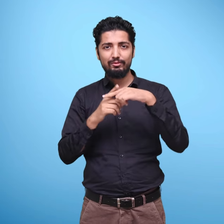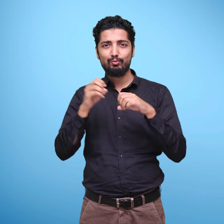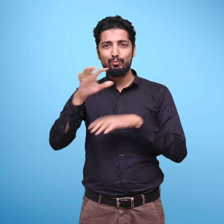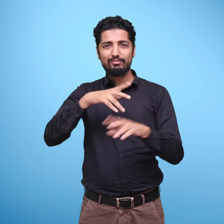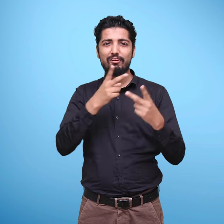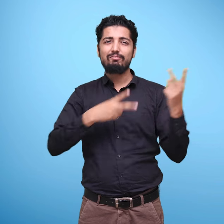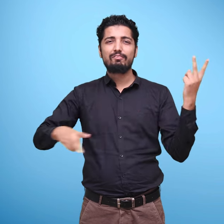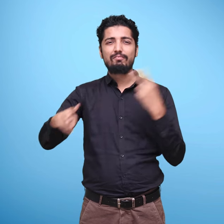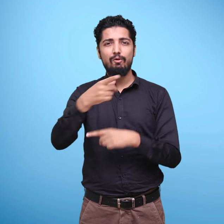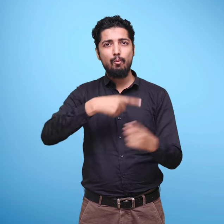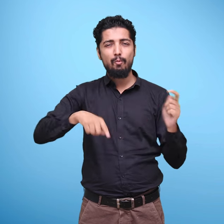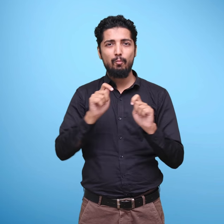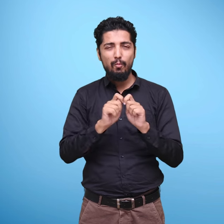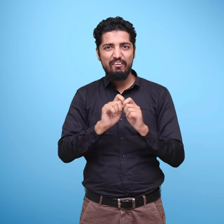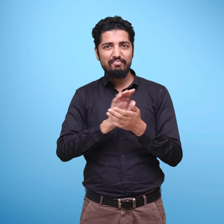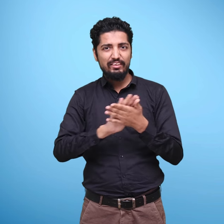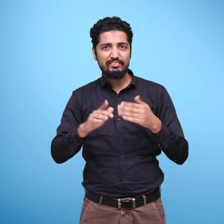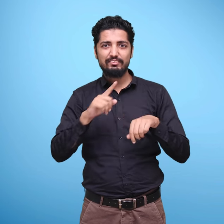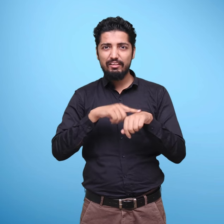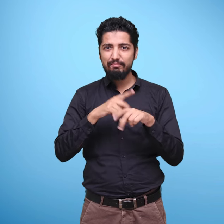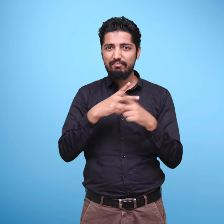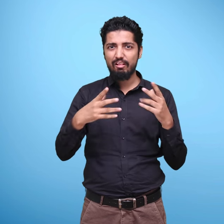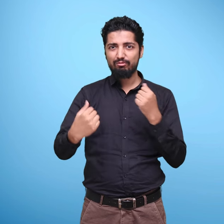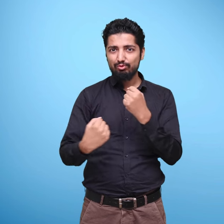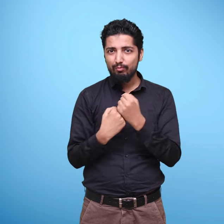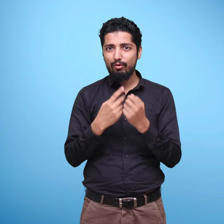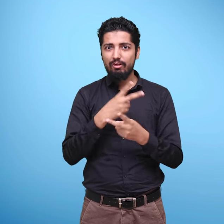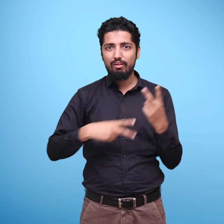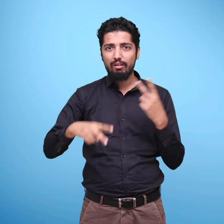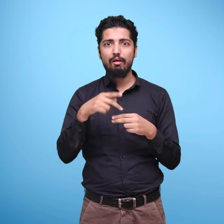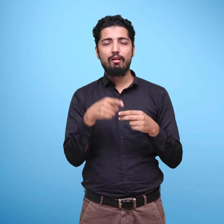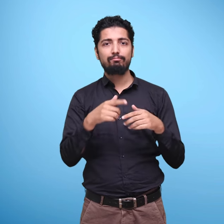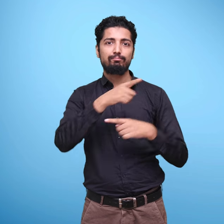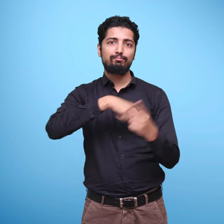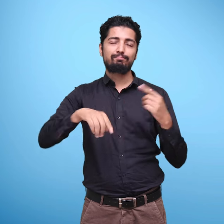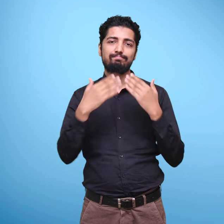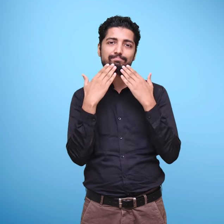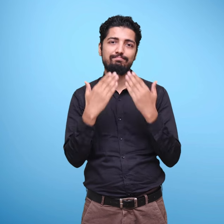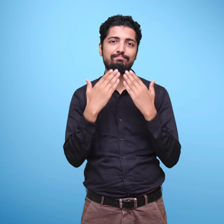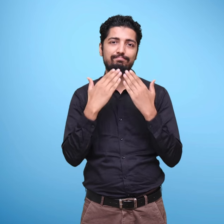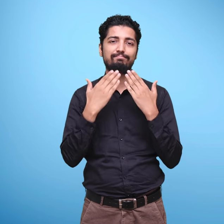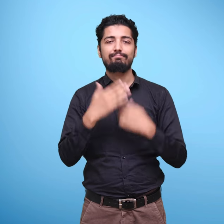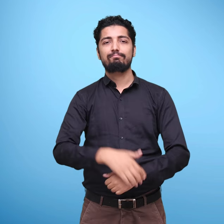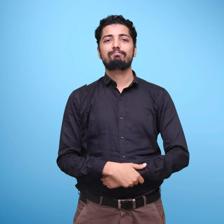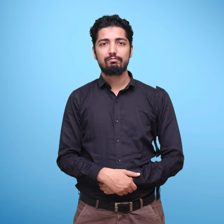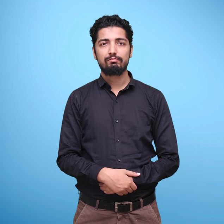का भी आभारी हूँ। जिन्होंने इस कार्य को संभव बनाने में उदारता पूर्वक साहता प्रदान की है।